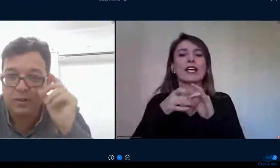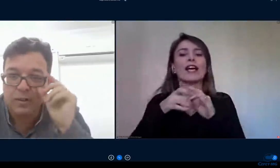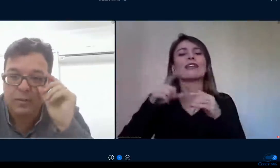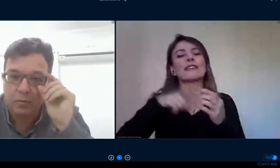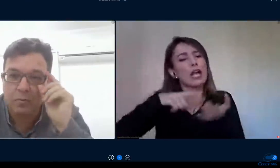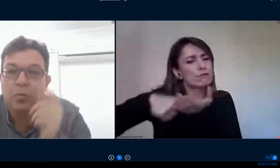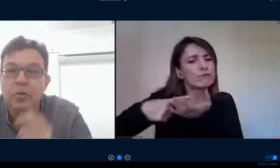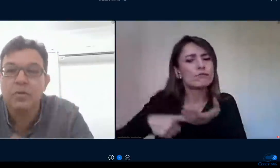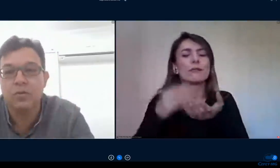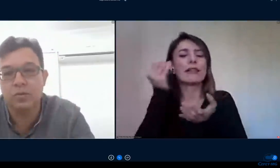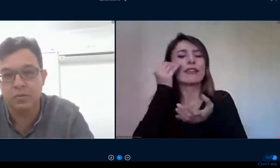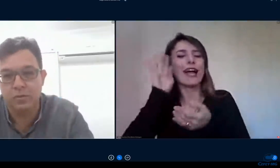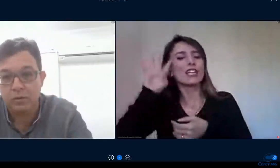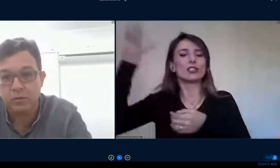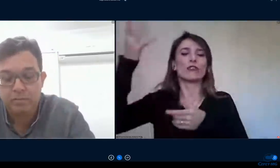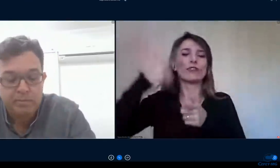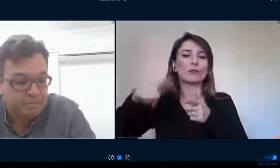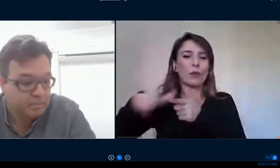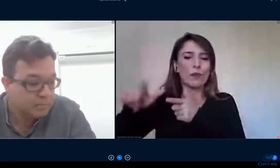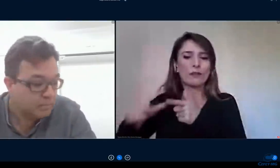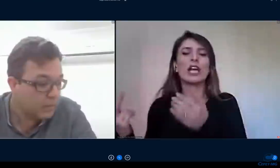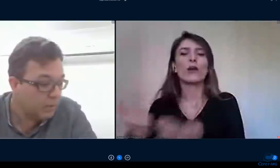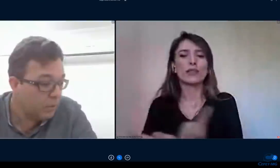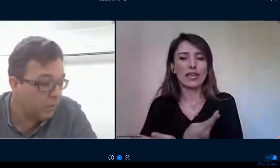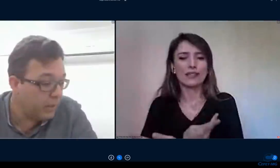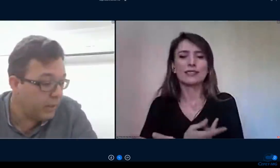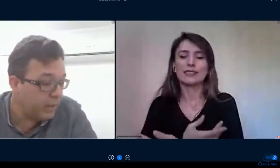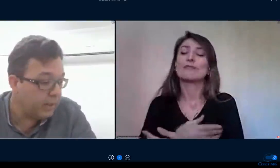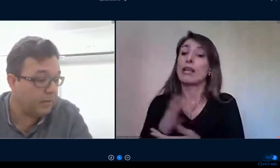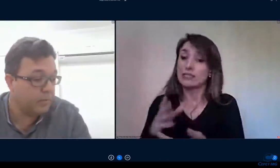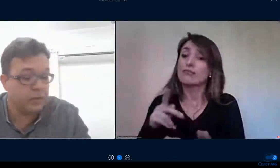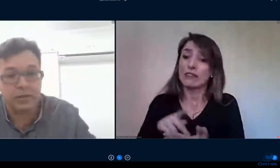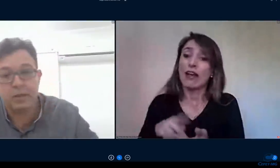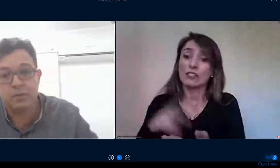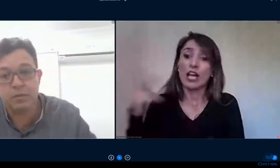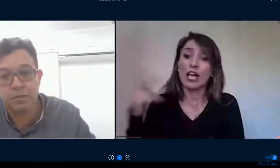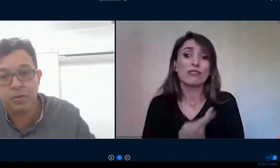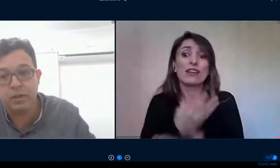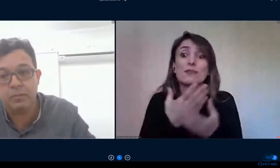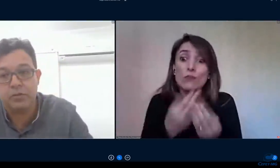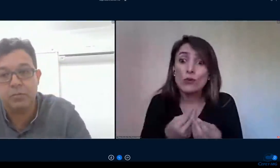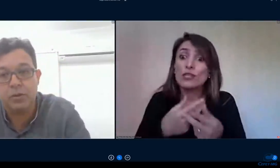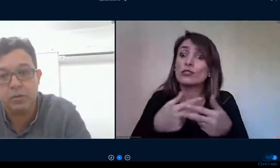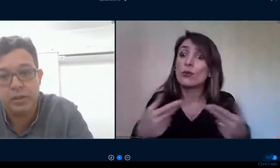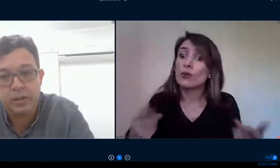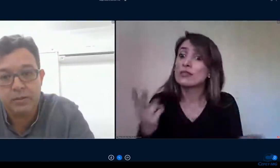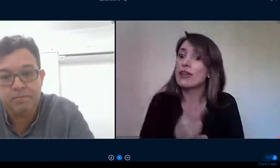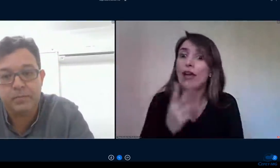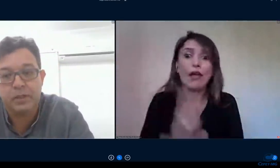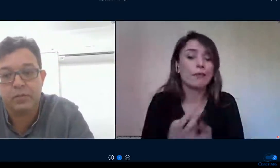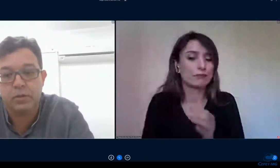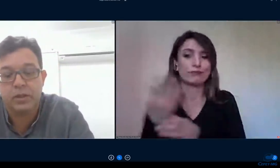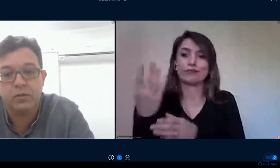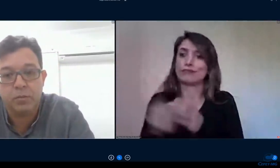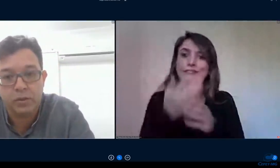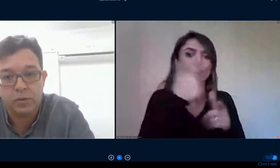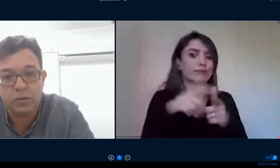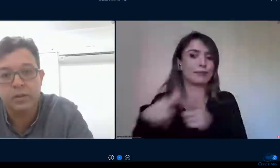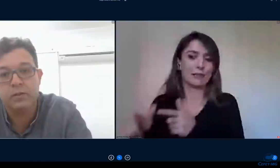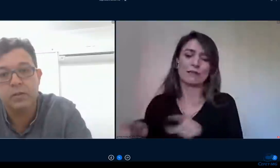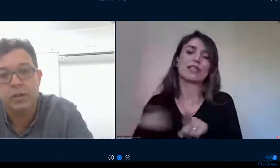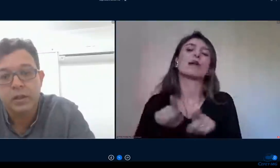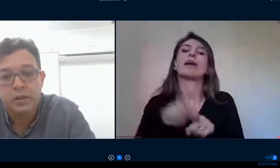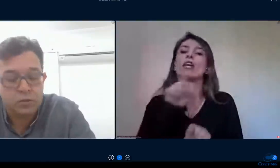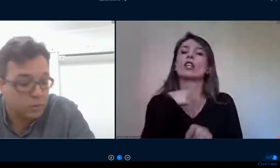enganá-los são muitos os conflitos bom nós criamos também programas de monitoria estudantes